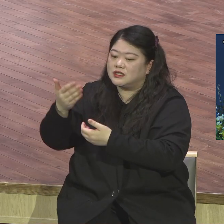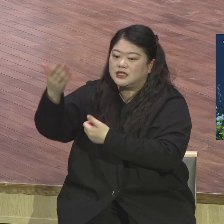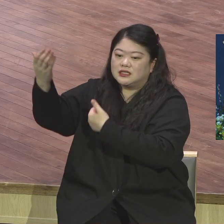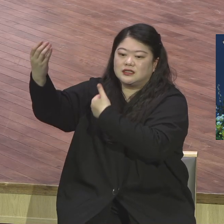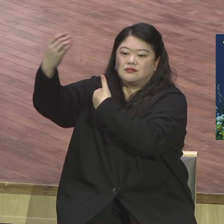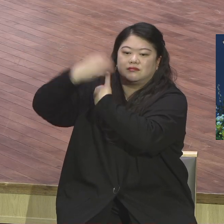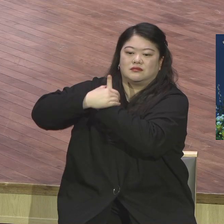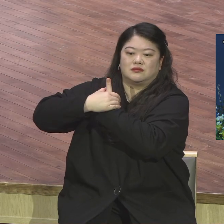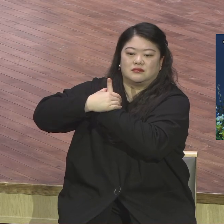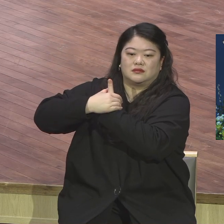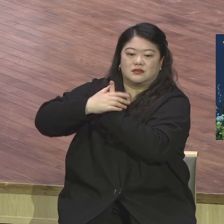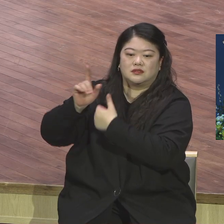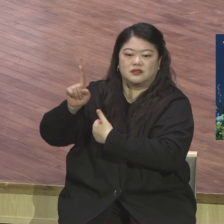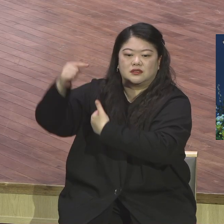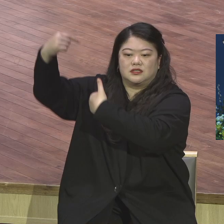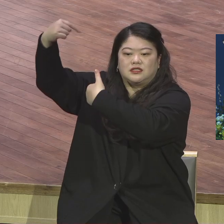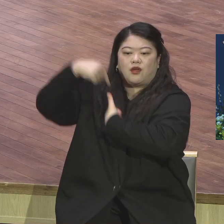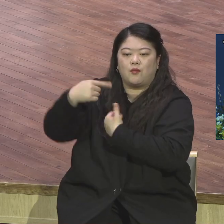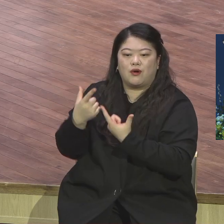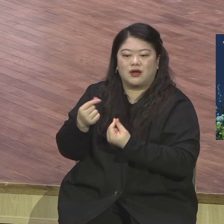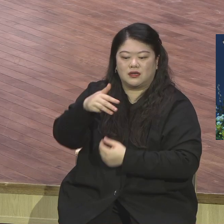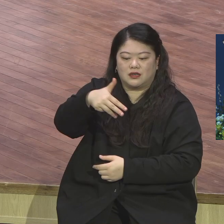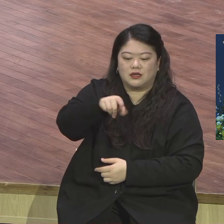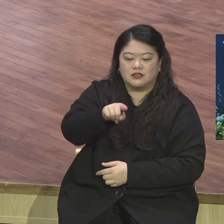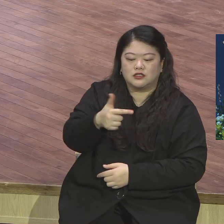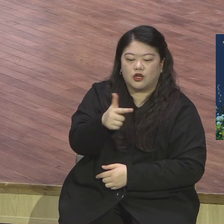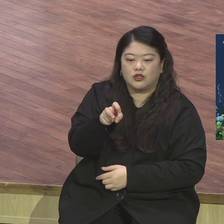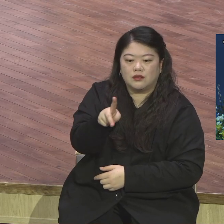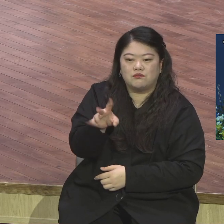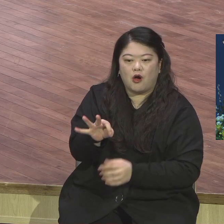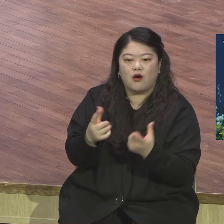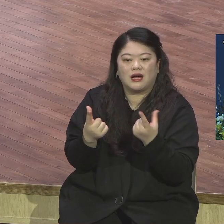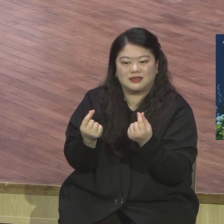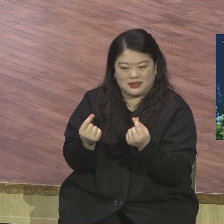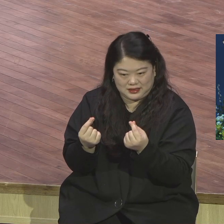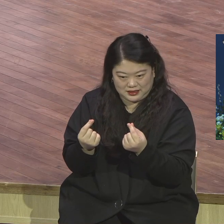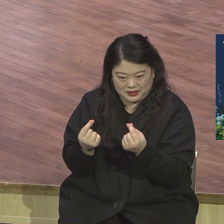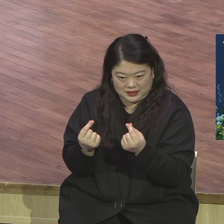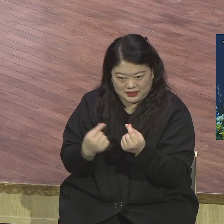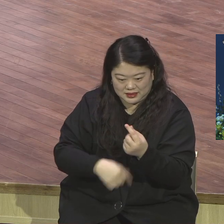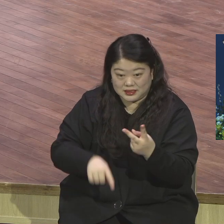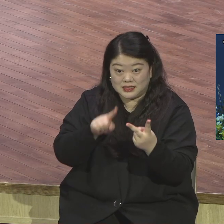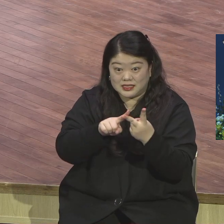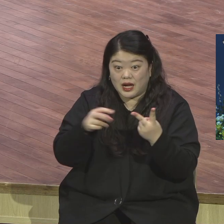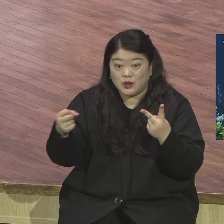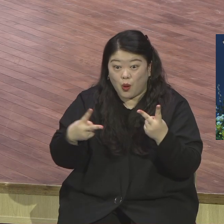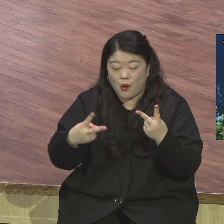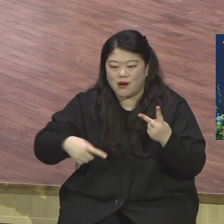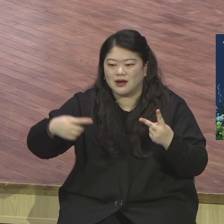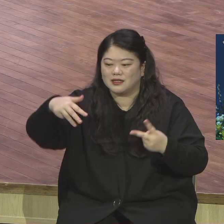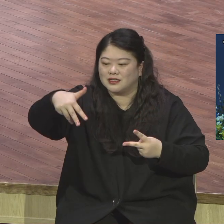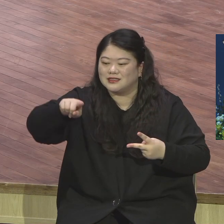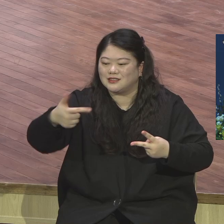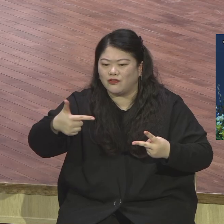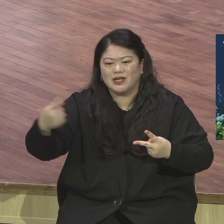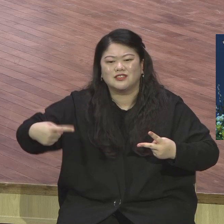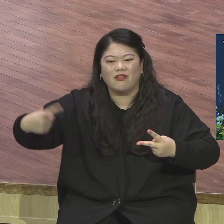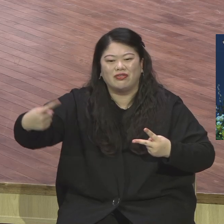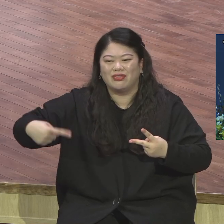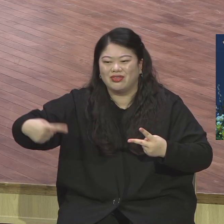헌당 천명. 그리고 또 다른 의미는 일천. 일천 천이잖아요. 마지막 천만 원을 드리는